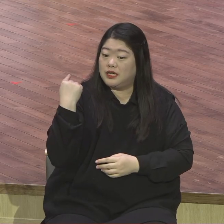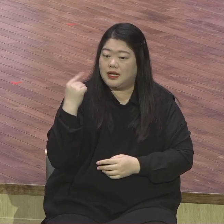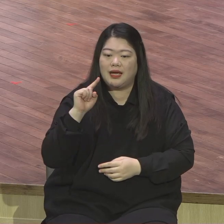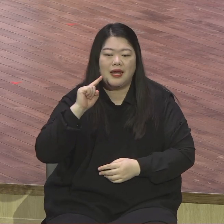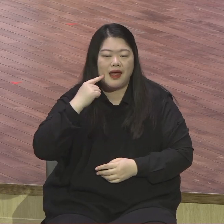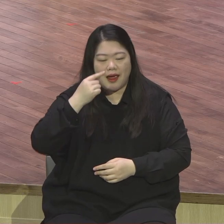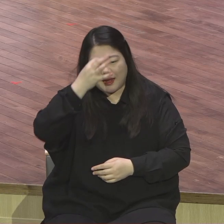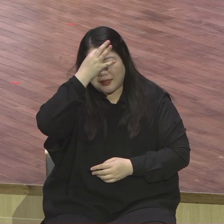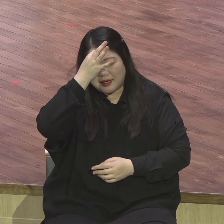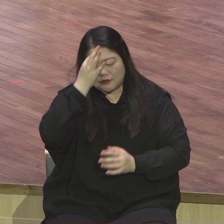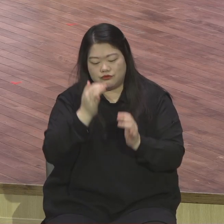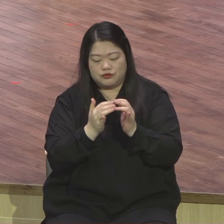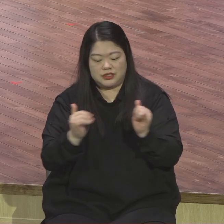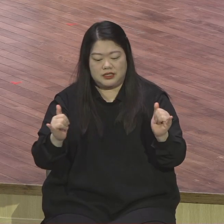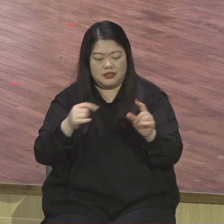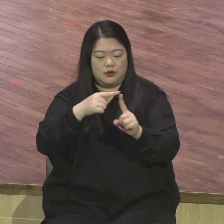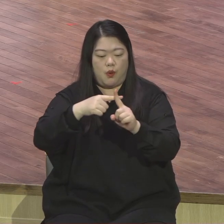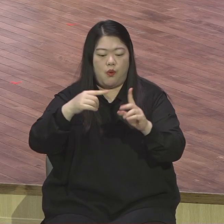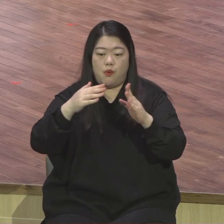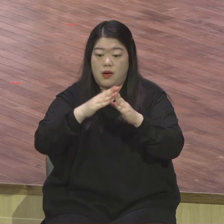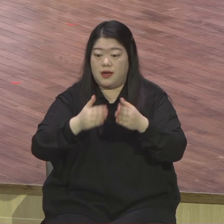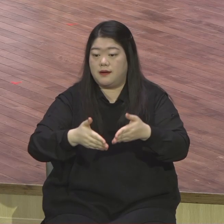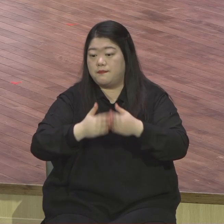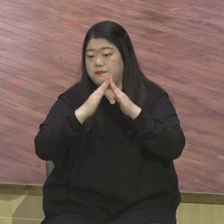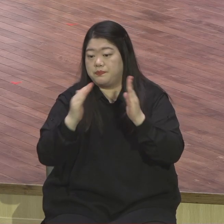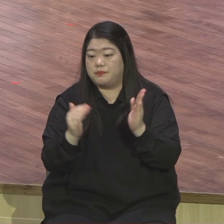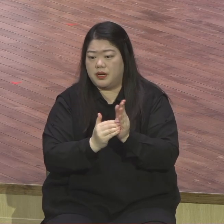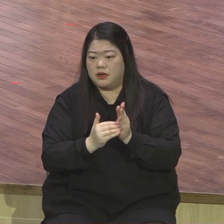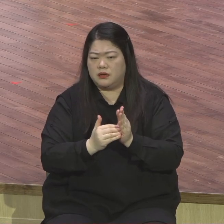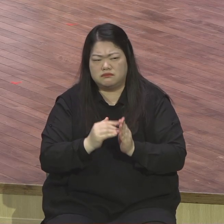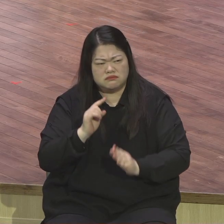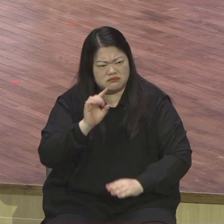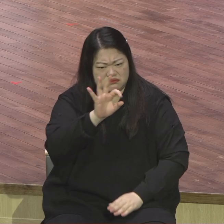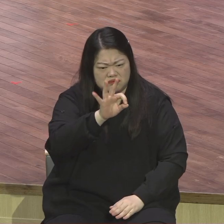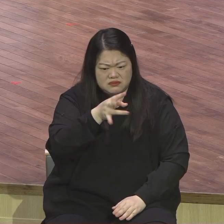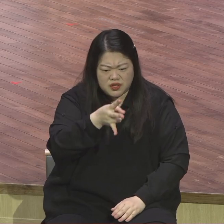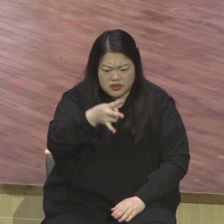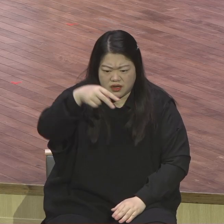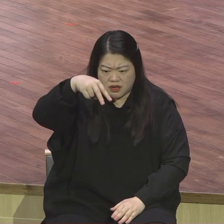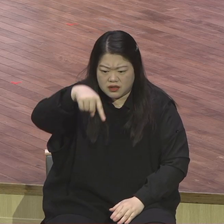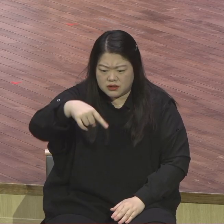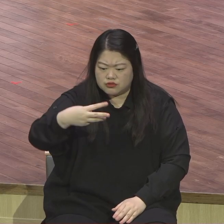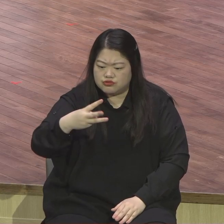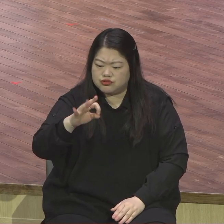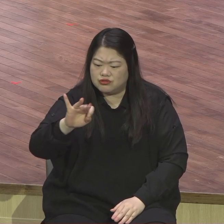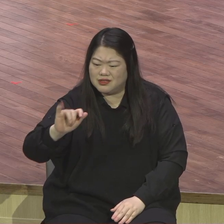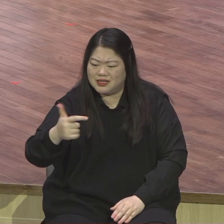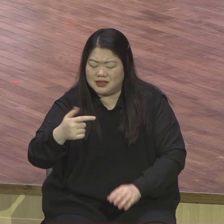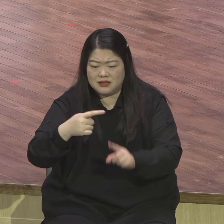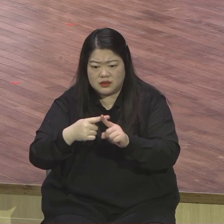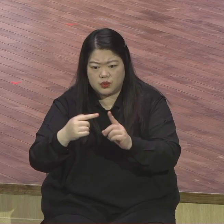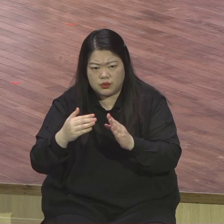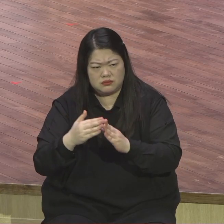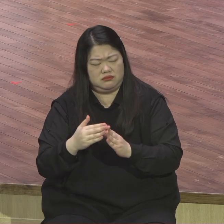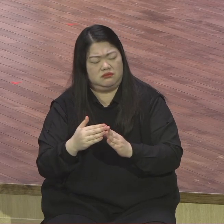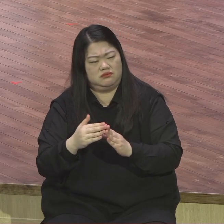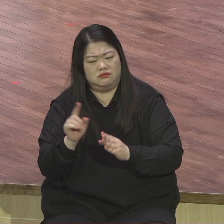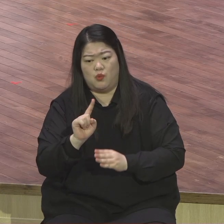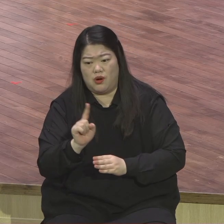예술인 이 교회 구성원들은 이미 우리 교회에서 모든 기관 예배를 통해서 다 그렇게